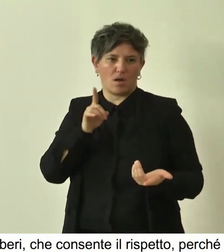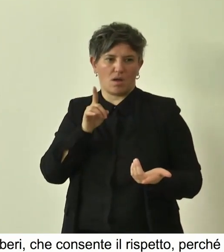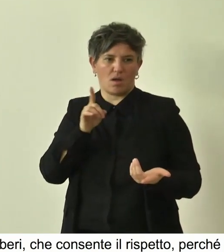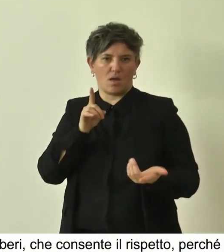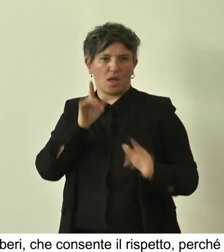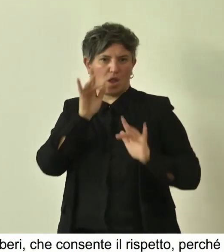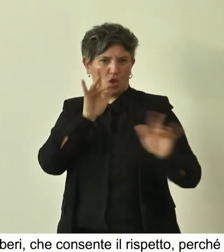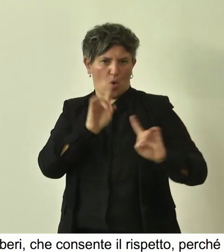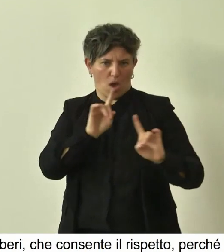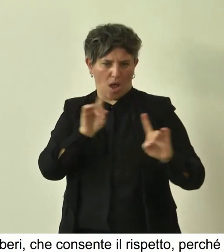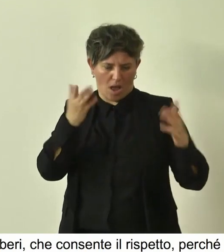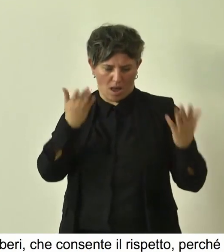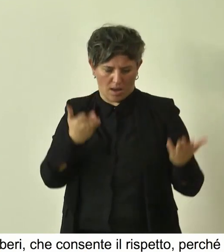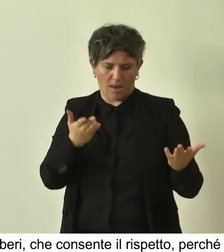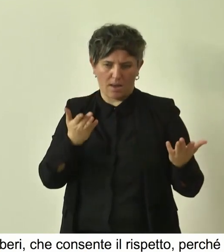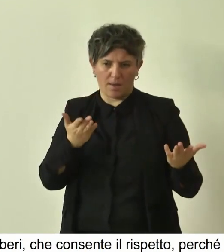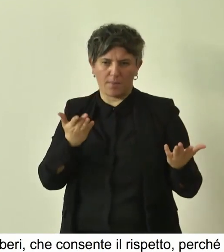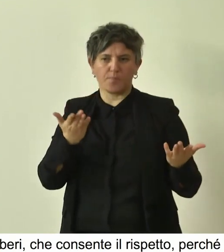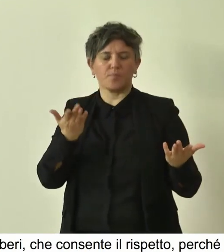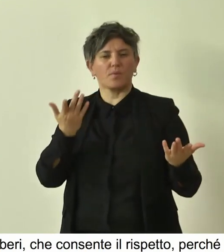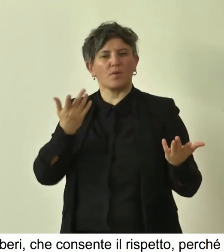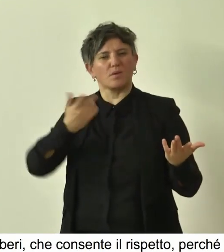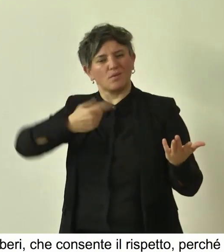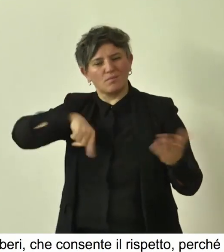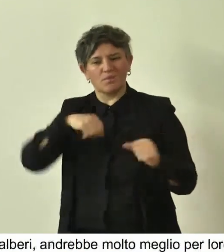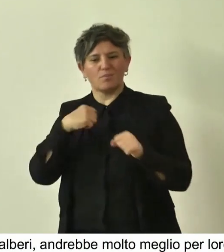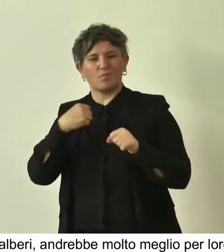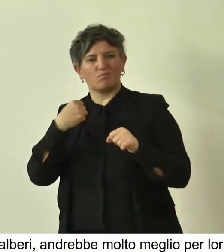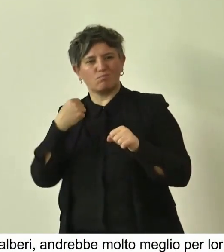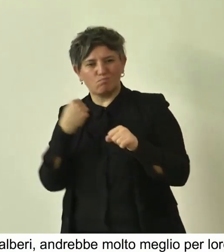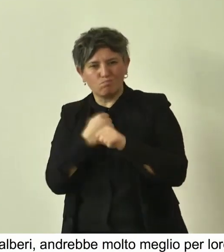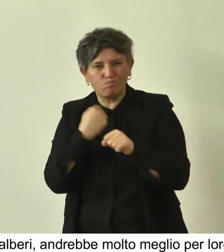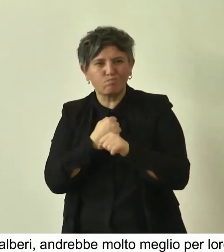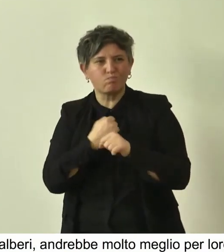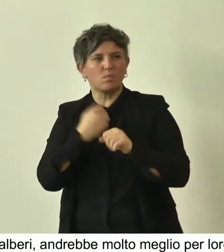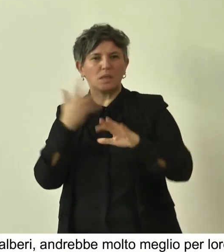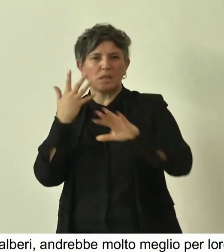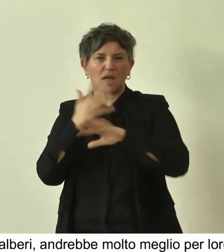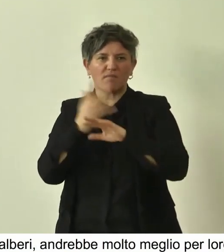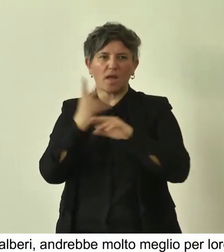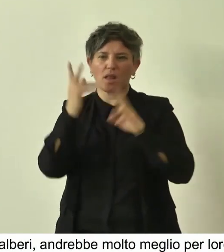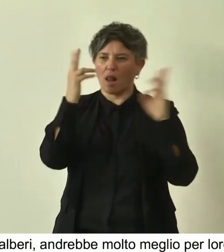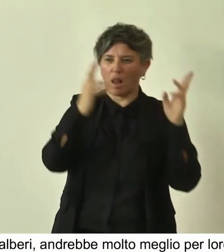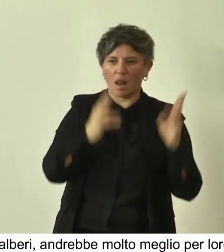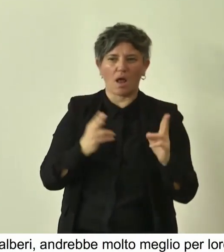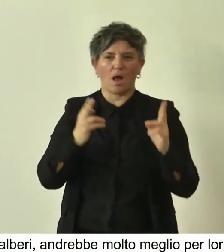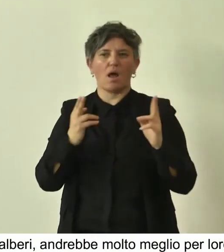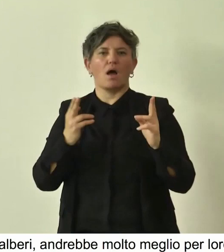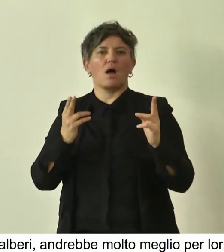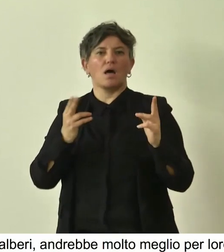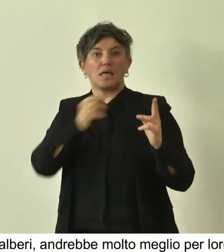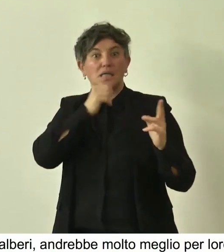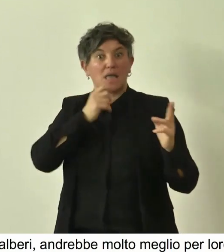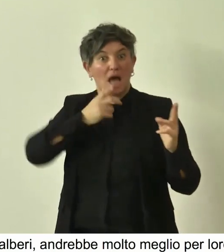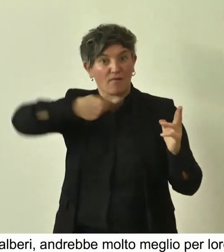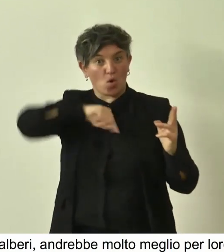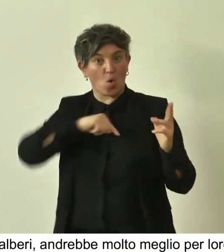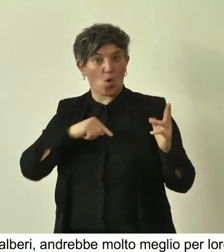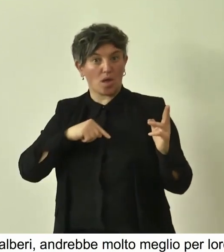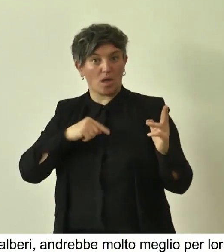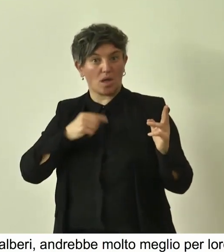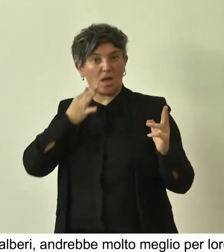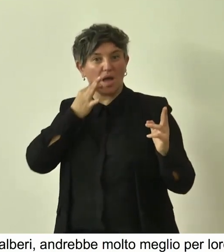dicendo, tutte le operazioni che facciamo di protezione e tutela, interventi, che di fatto servono a noi, è un punto di vista